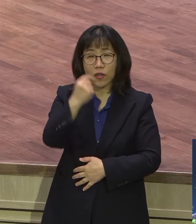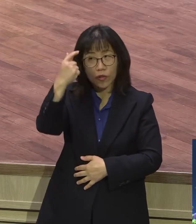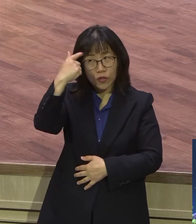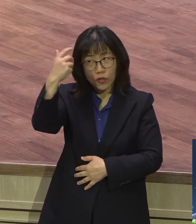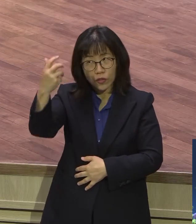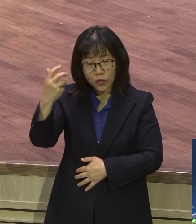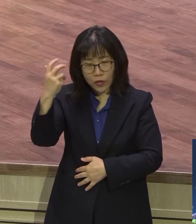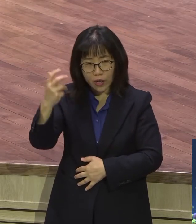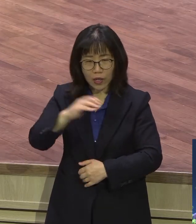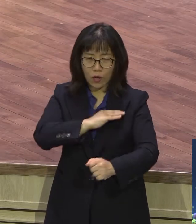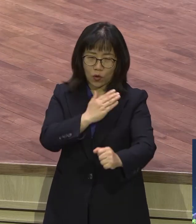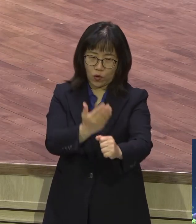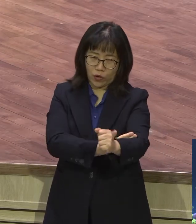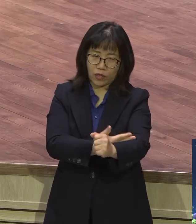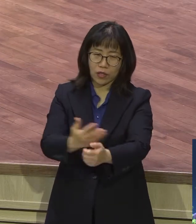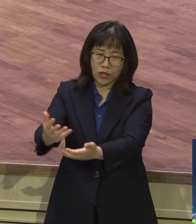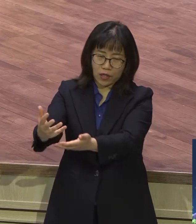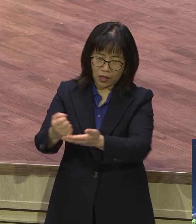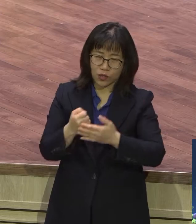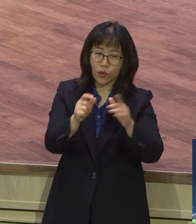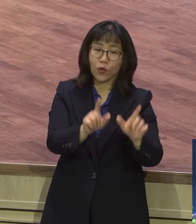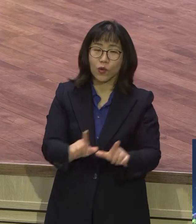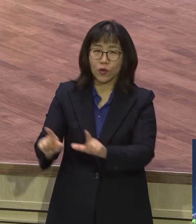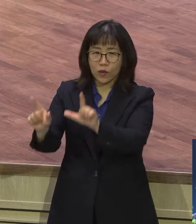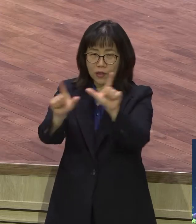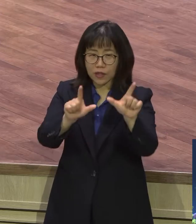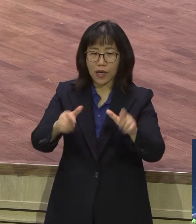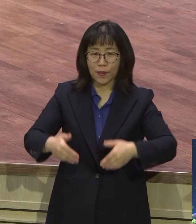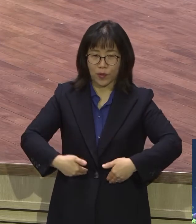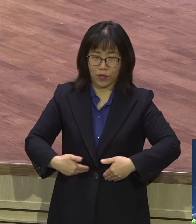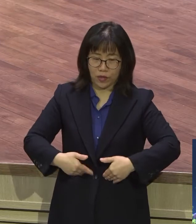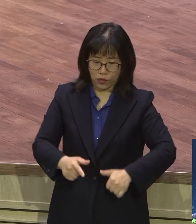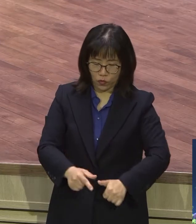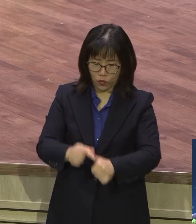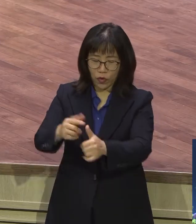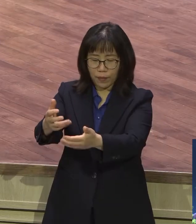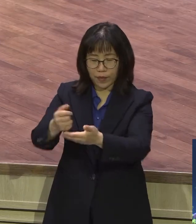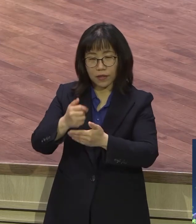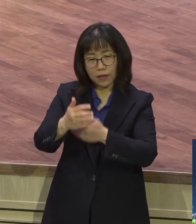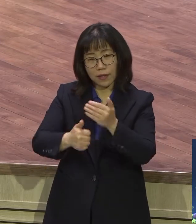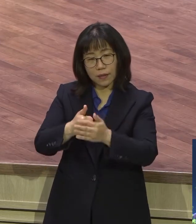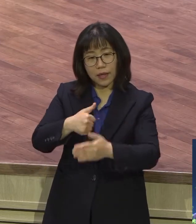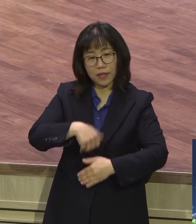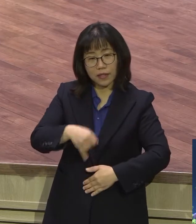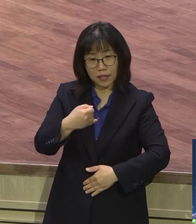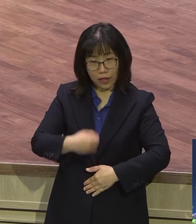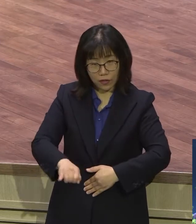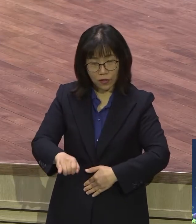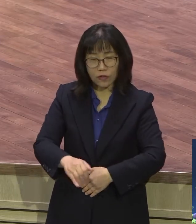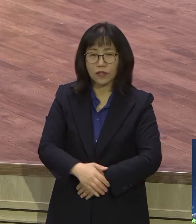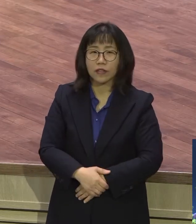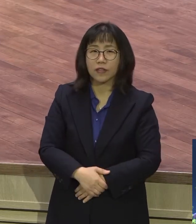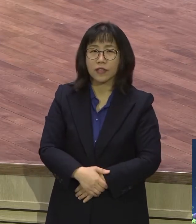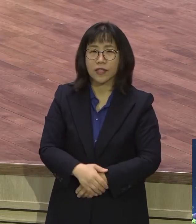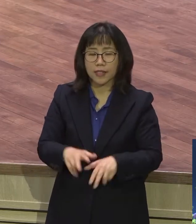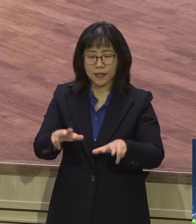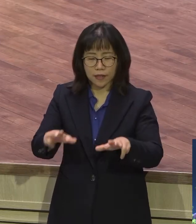권능을 힘입어서 살아가야 된다. 성령 충만 구원받은 하나님의 자녀는 이제는 성령으로 충만한